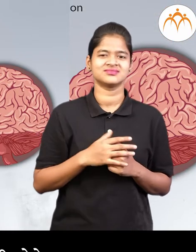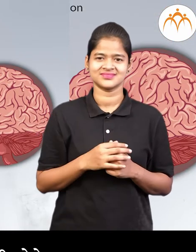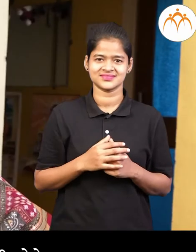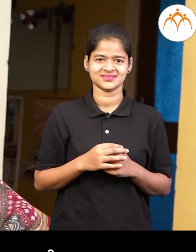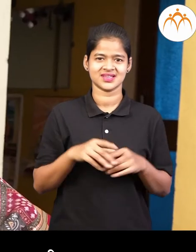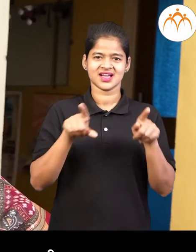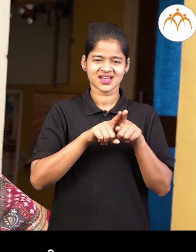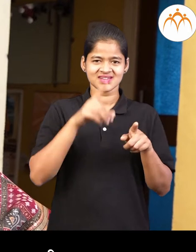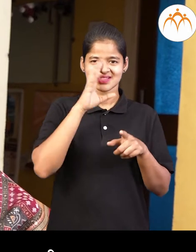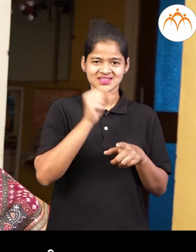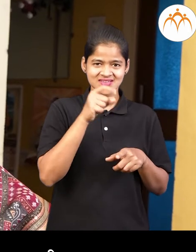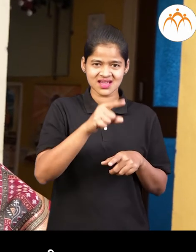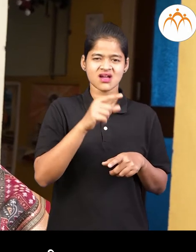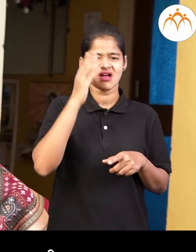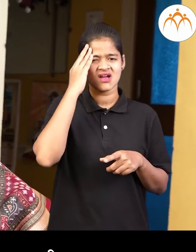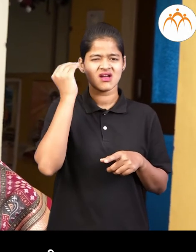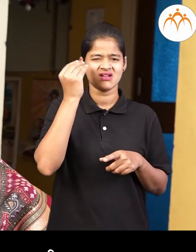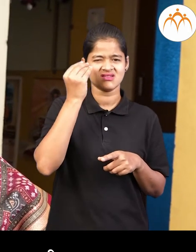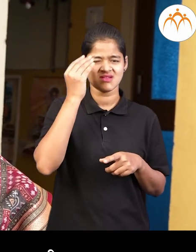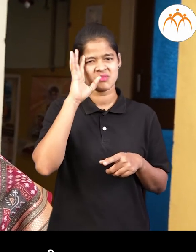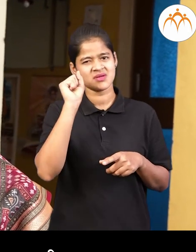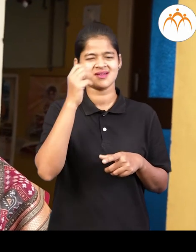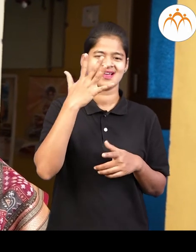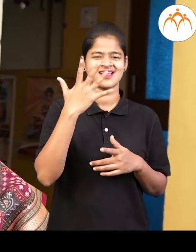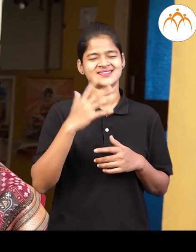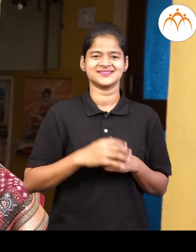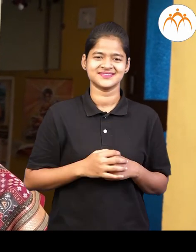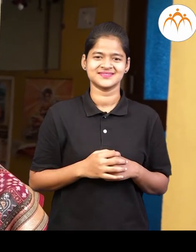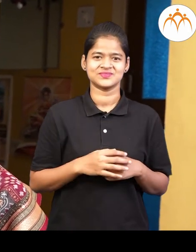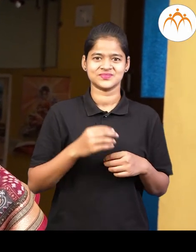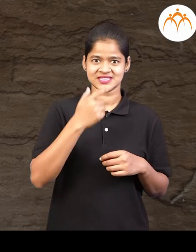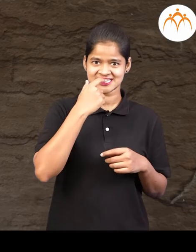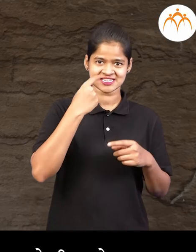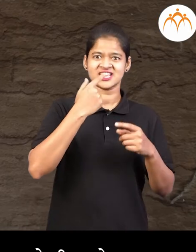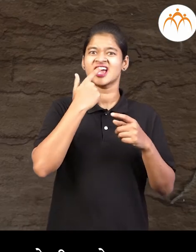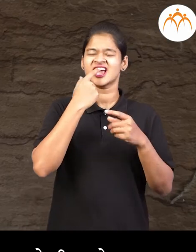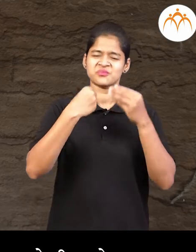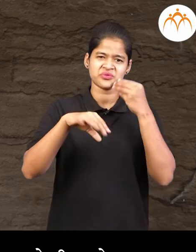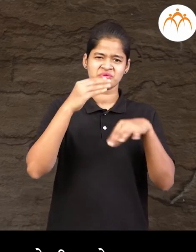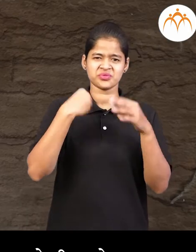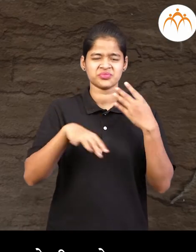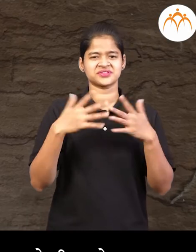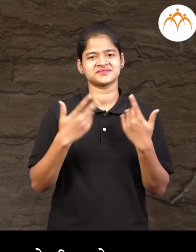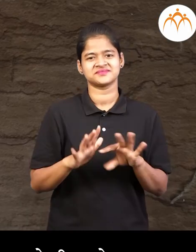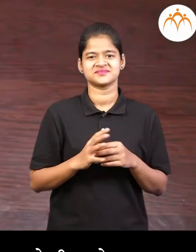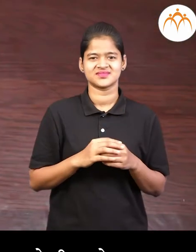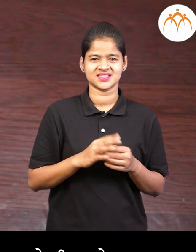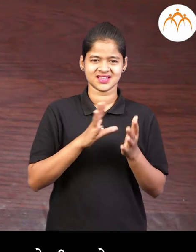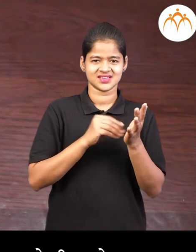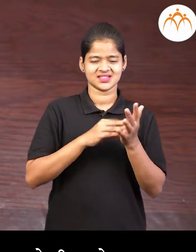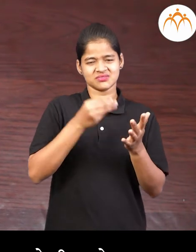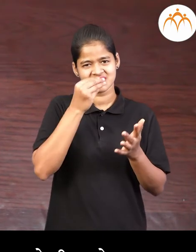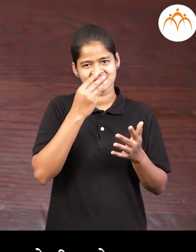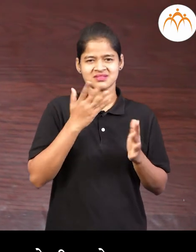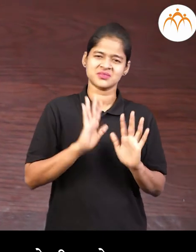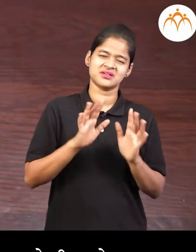आजीला काही वेडा आठवत ने तीचे दात पडलेद त्या मुले ती फक्तम महु भाद किमा